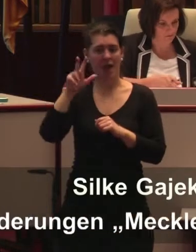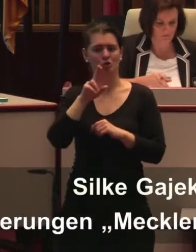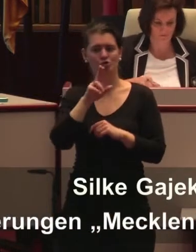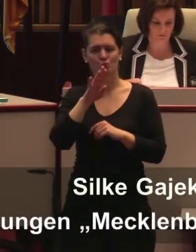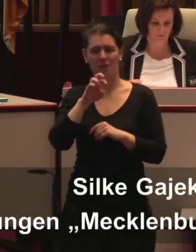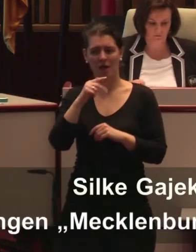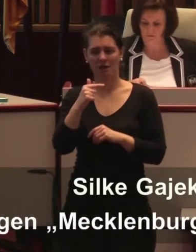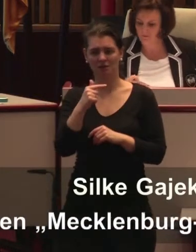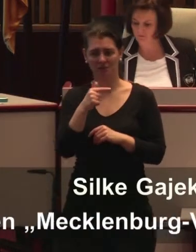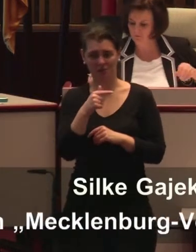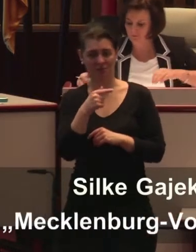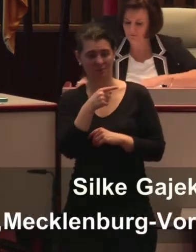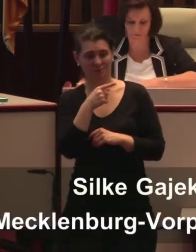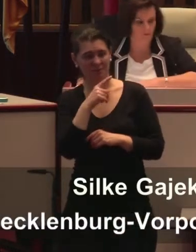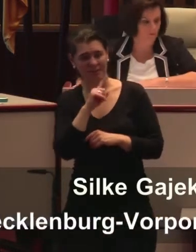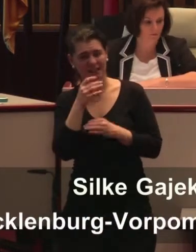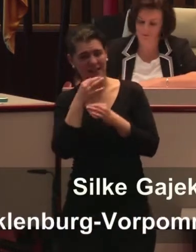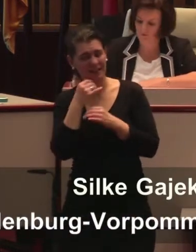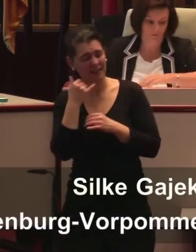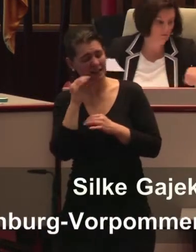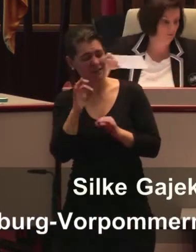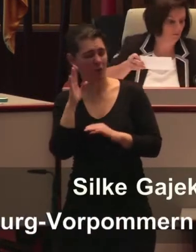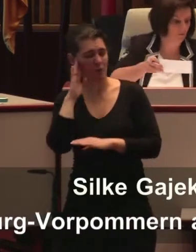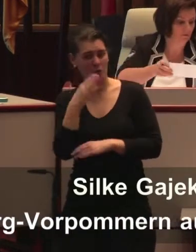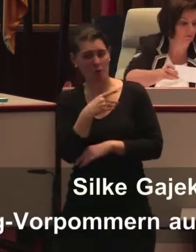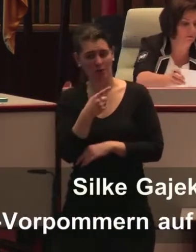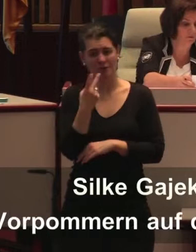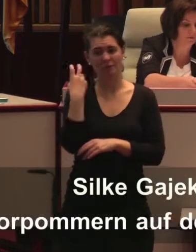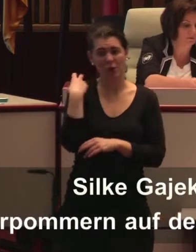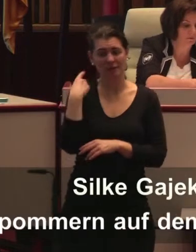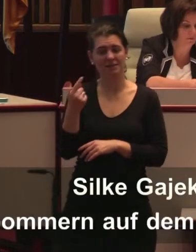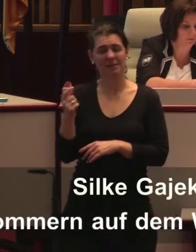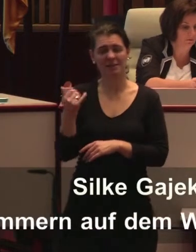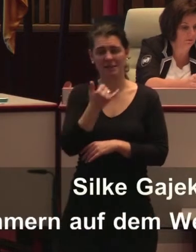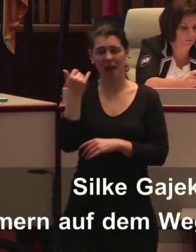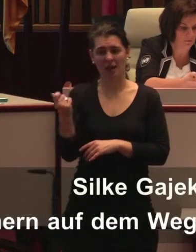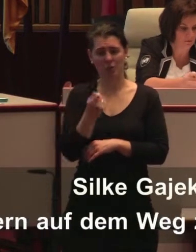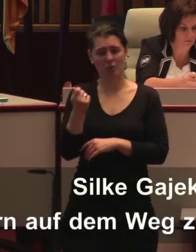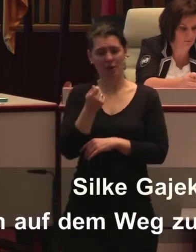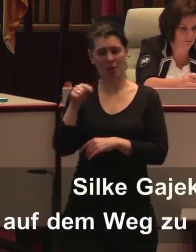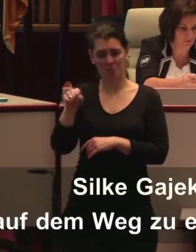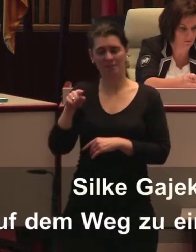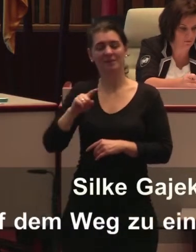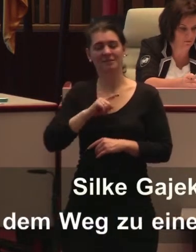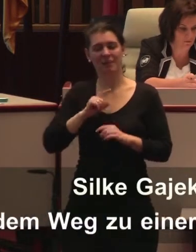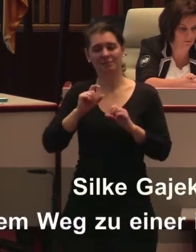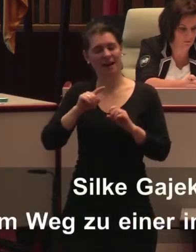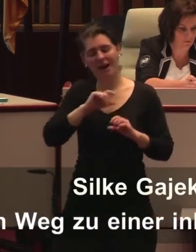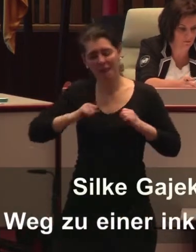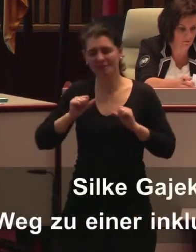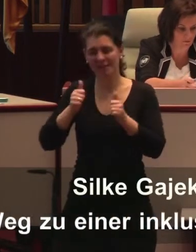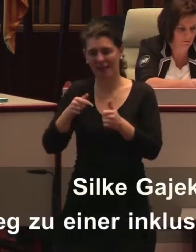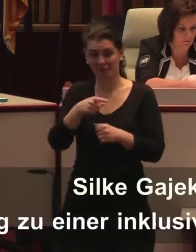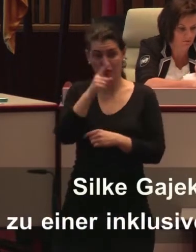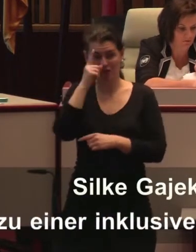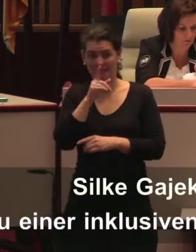-jährigen Jubiläum der Selbsthilfe besprochen wurde, was kritisiert wurde, und die Selbstbestimmung von Menschen, ob